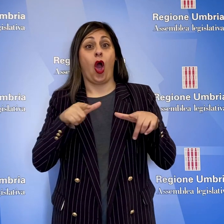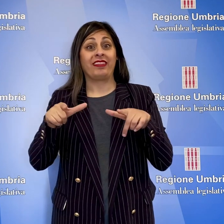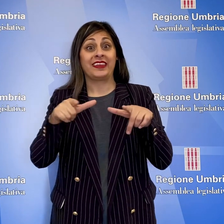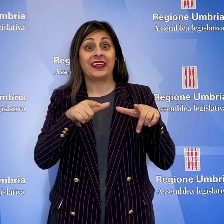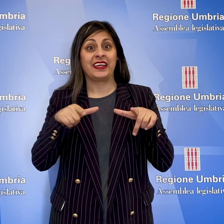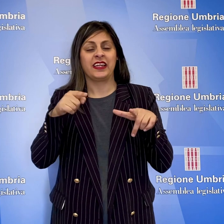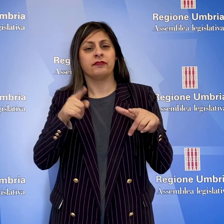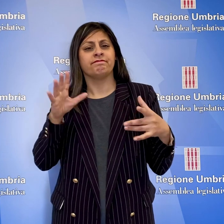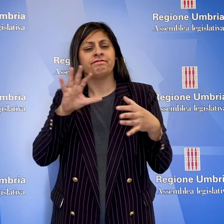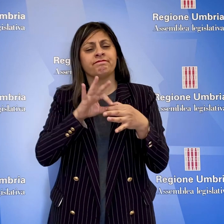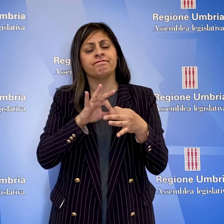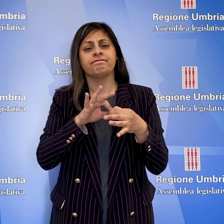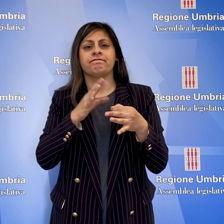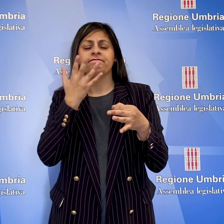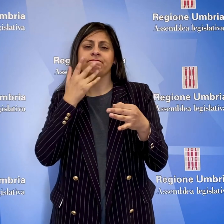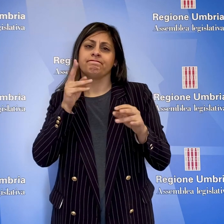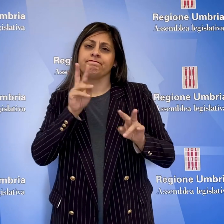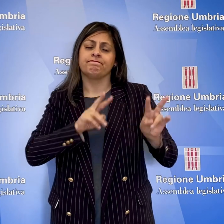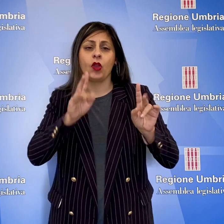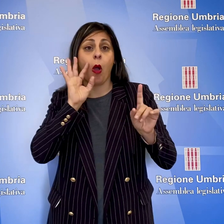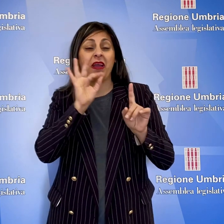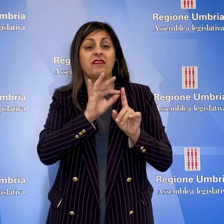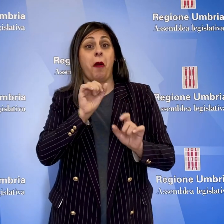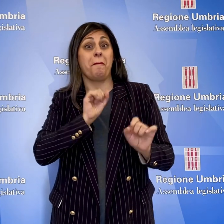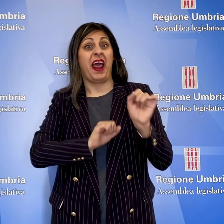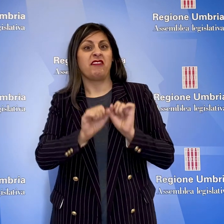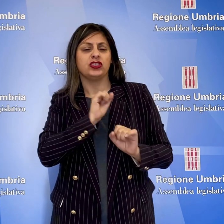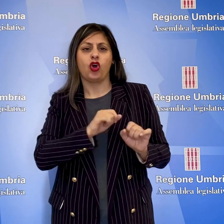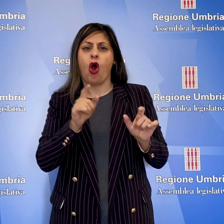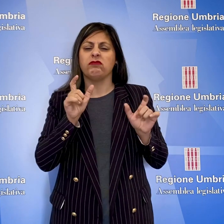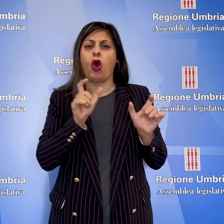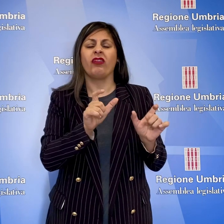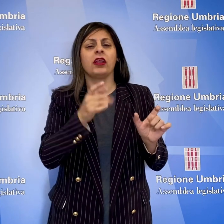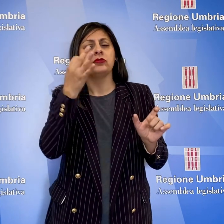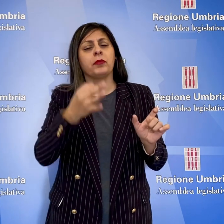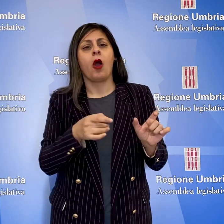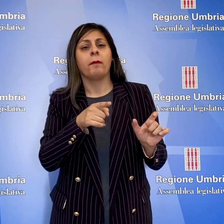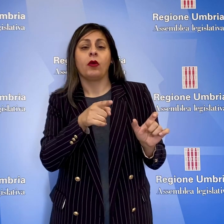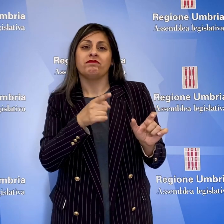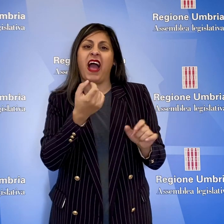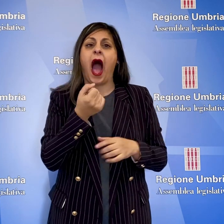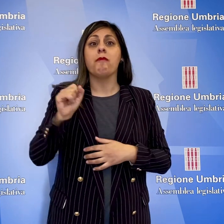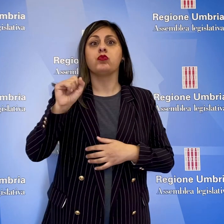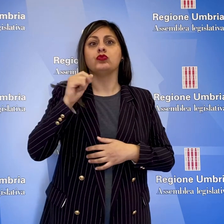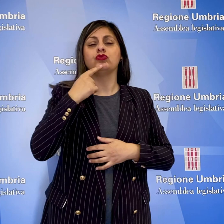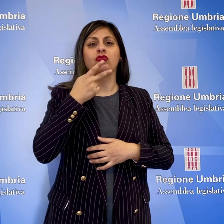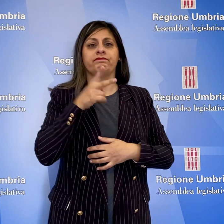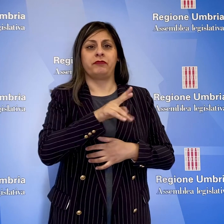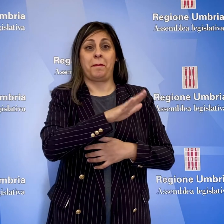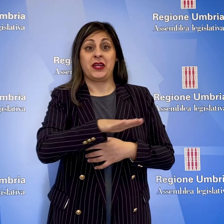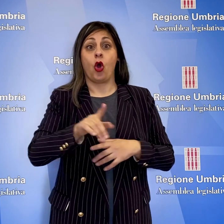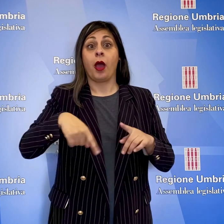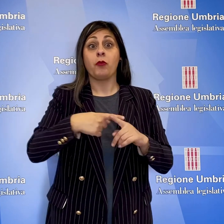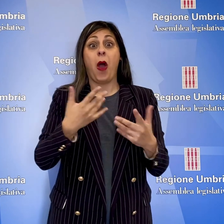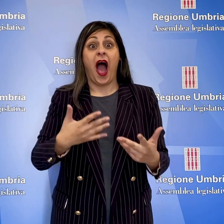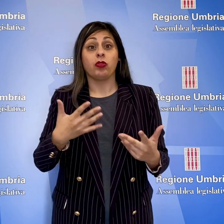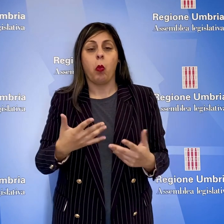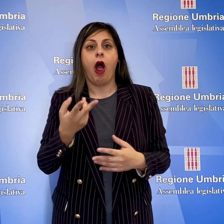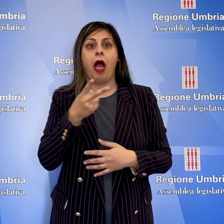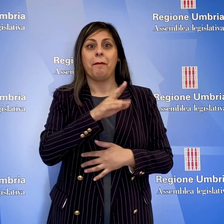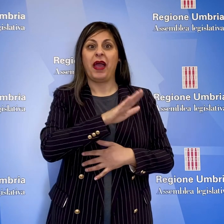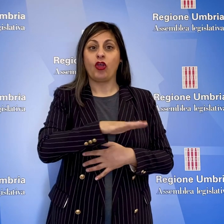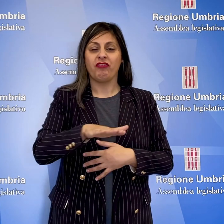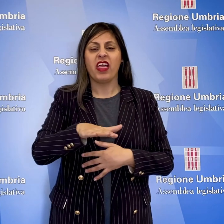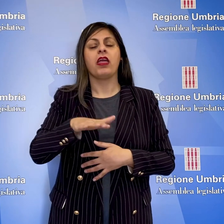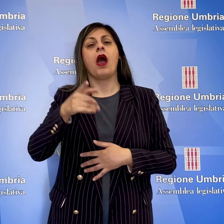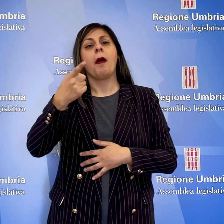Eugenio Rondini, inerente azioni volte al contrasto e alla prevenzione del fenomeno dell'abuso sui minori e in particolare delle forme più attuali di